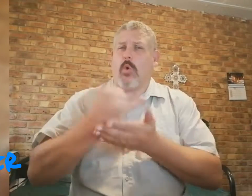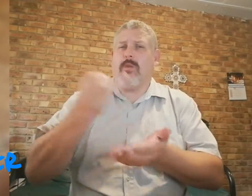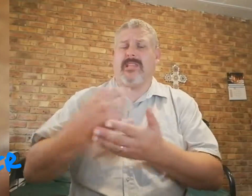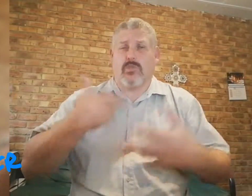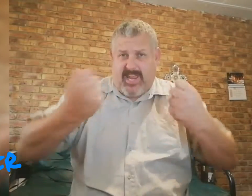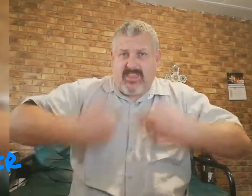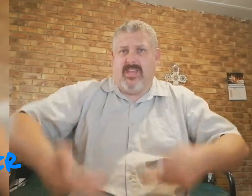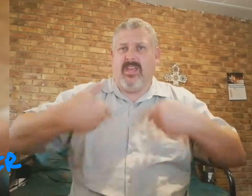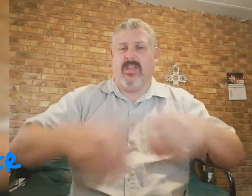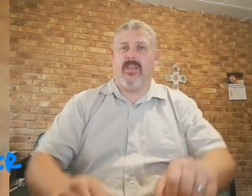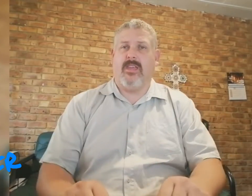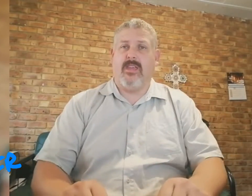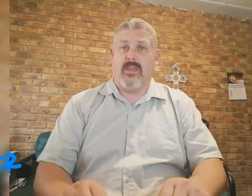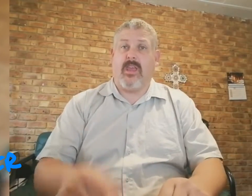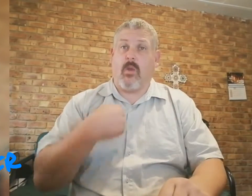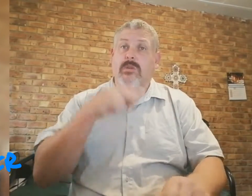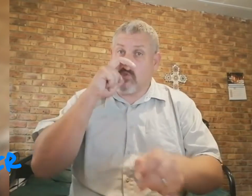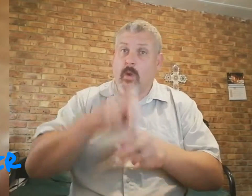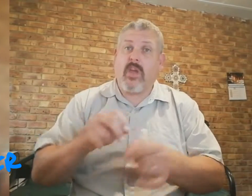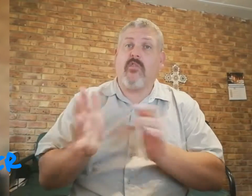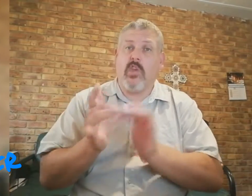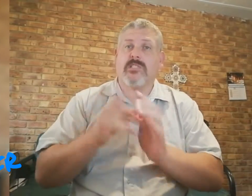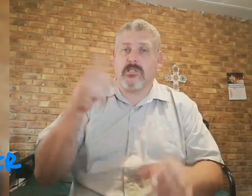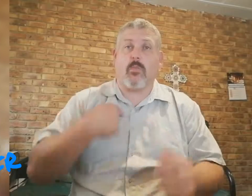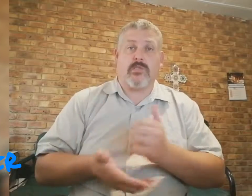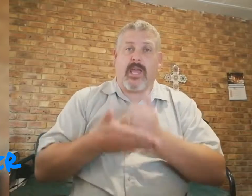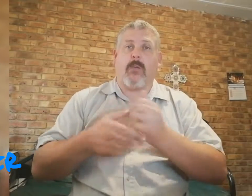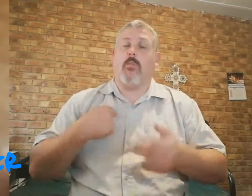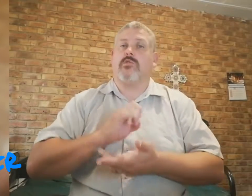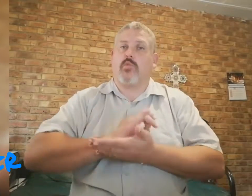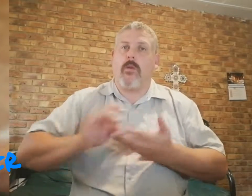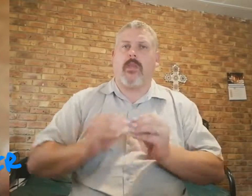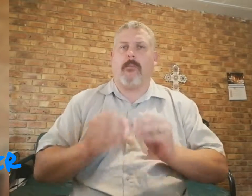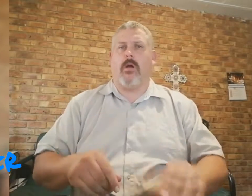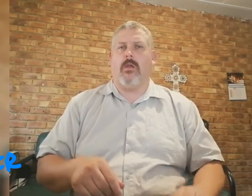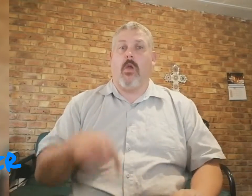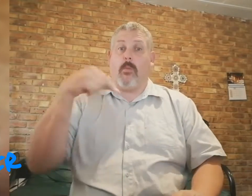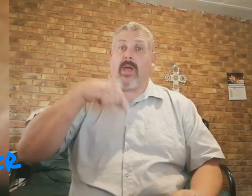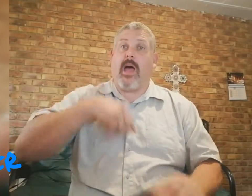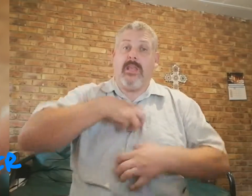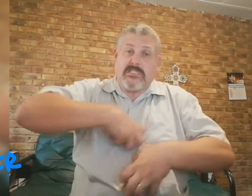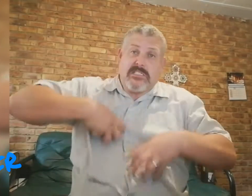sonde is, sê, en ons nodig vir Jesus, om ons te huip, om ons schoon te maak, om daai,